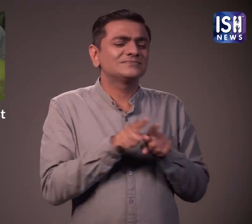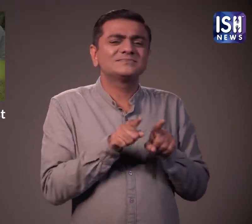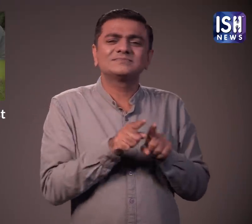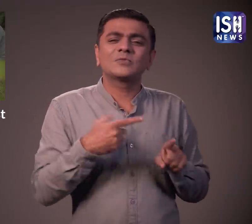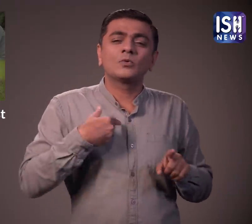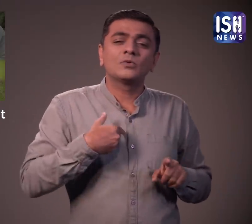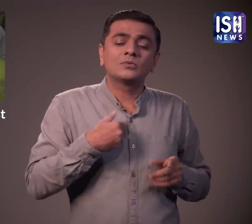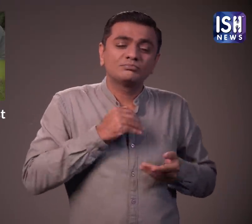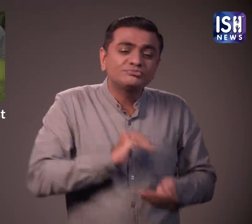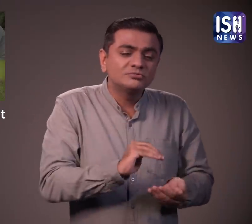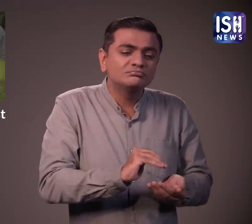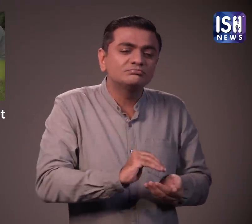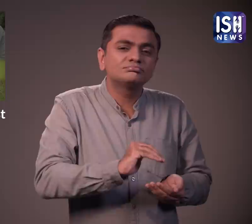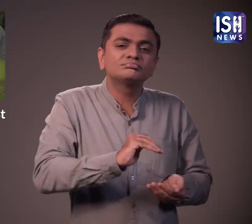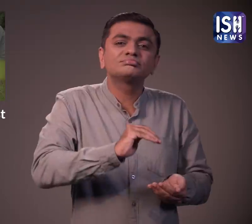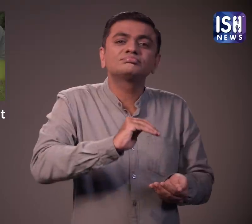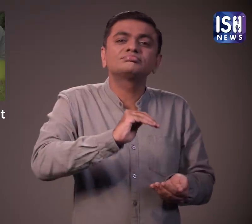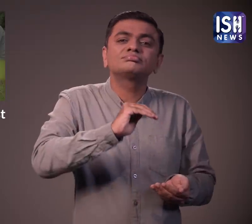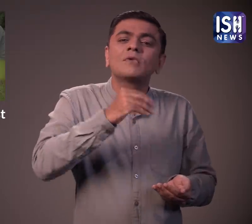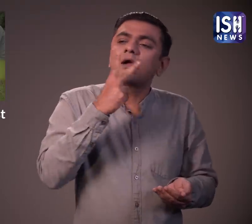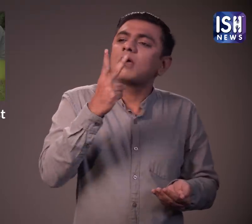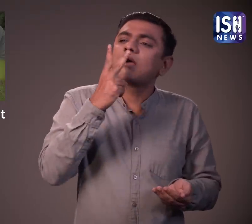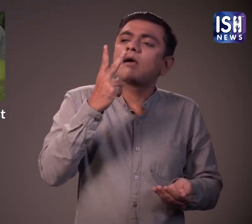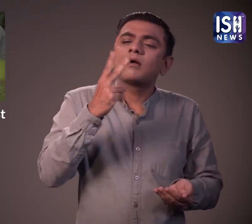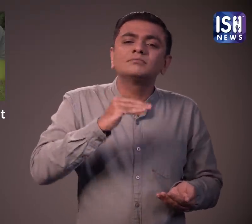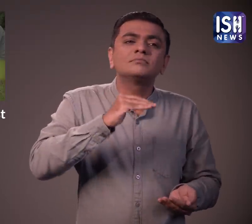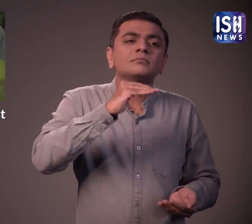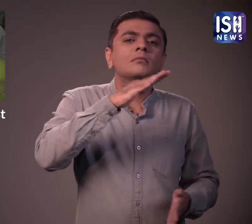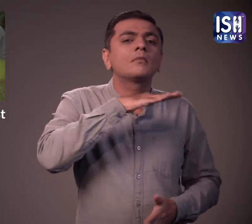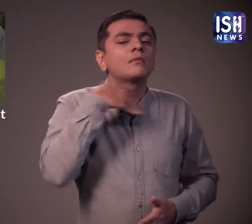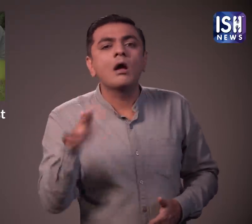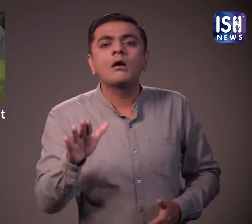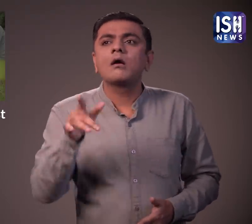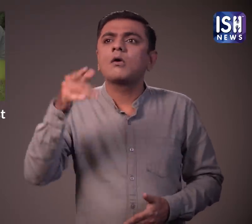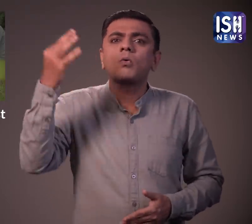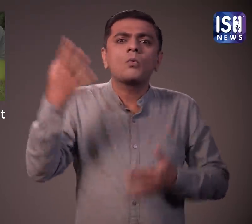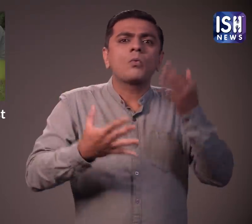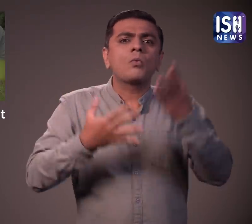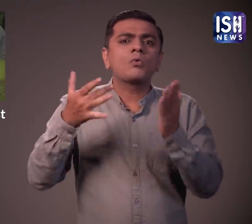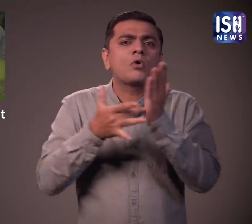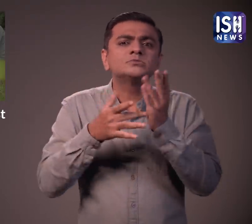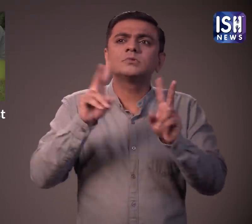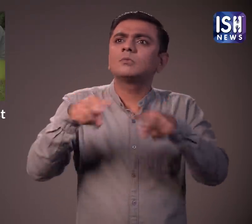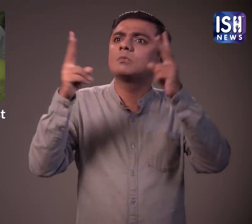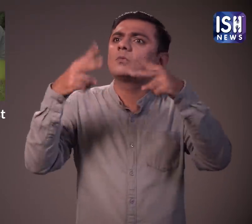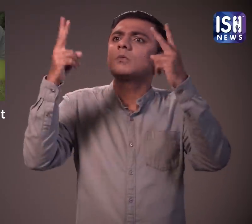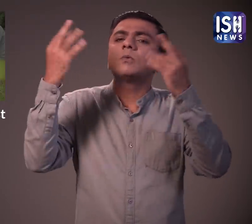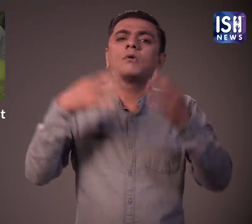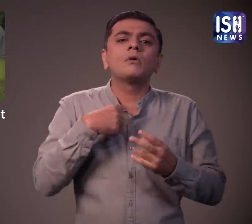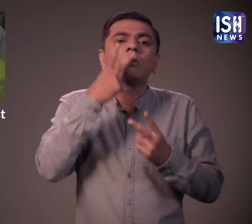होता है तो वो बहुत कुछ देखता है और फिर मर जाता है लेकिन वह नए नव विचारों